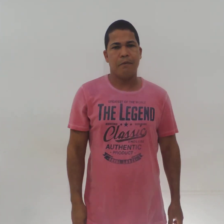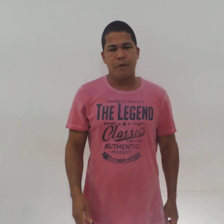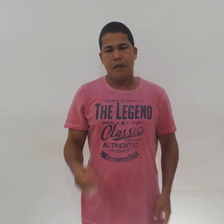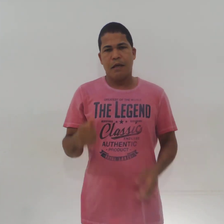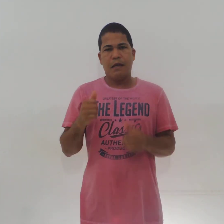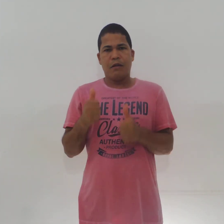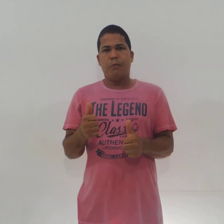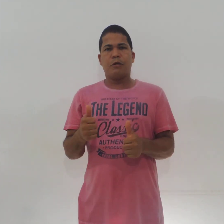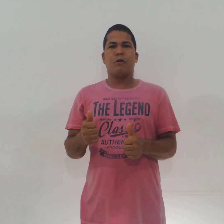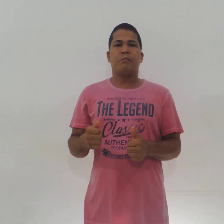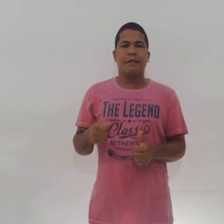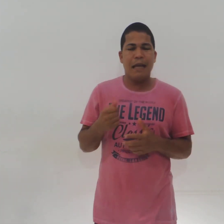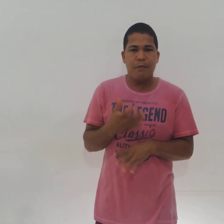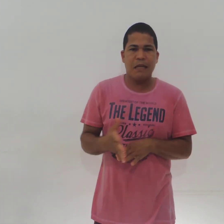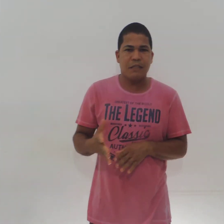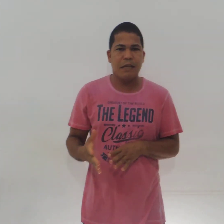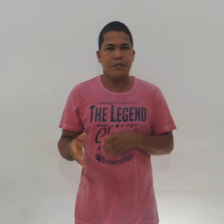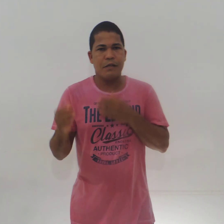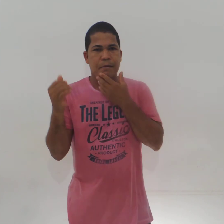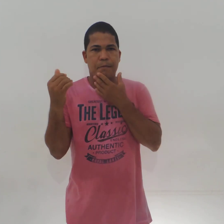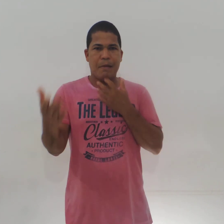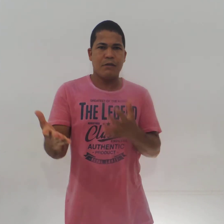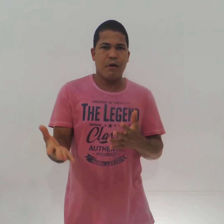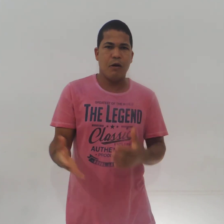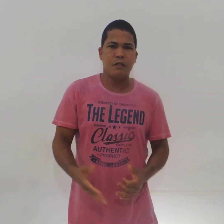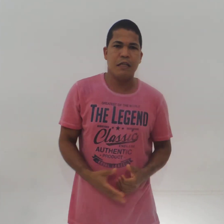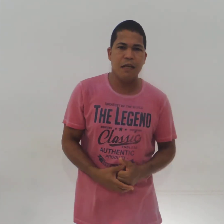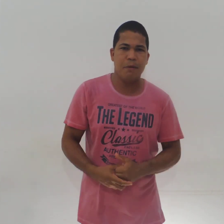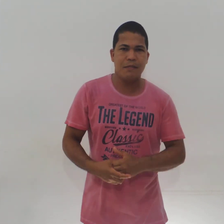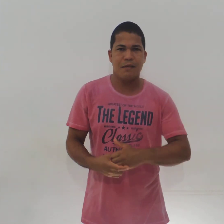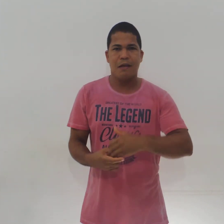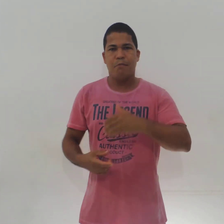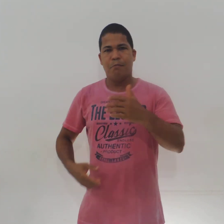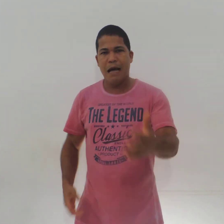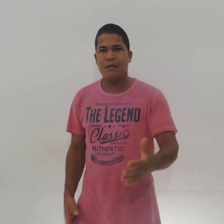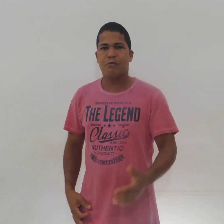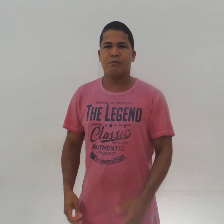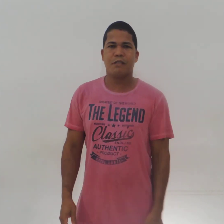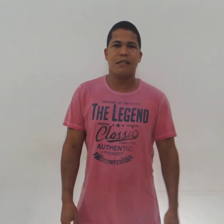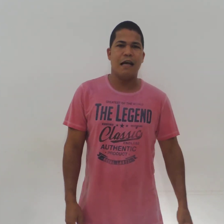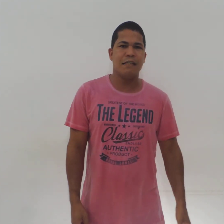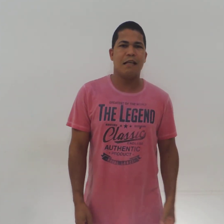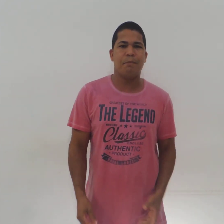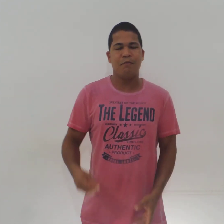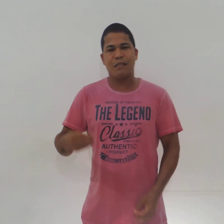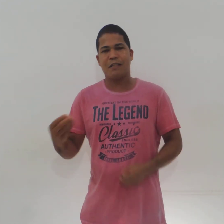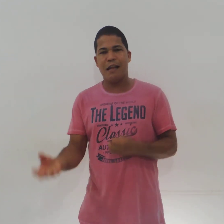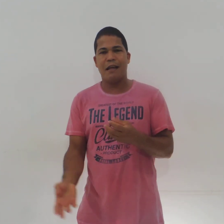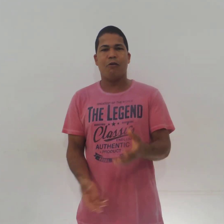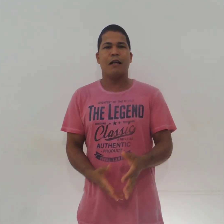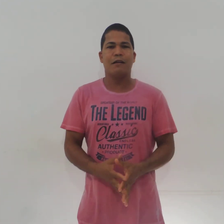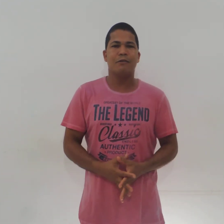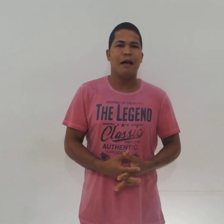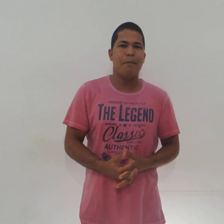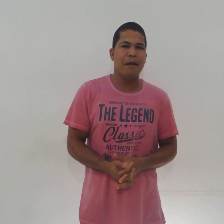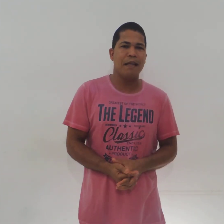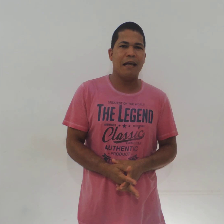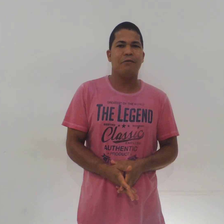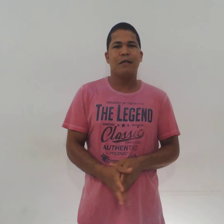Então pessoal, treine bastante Mais uma aula de Libras Mais uns sinais aí para você estar decorando Aprendendo